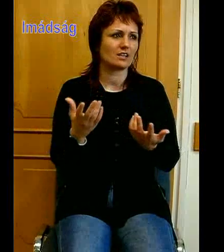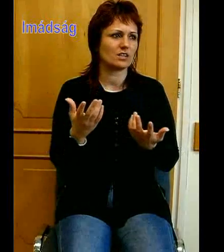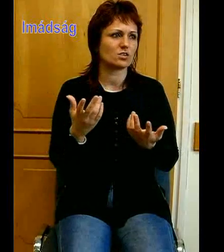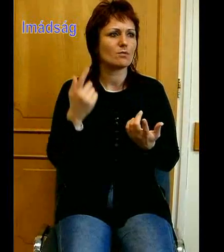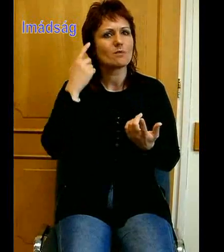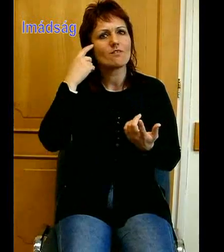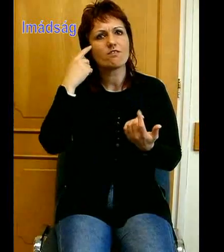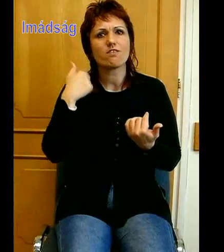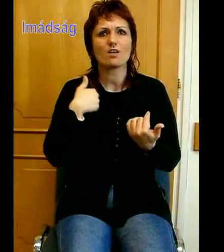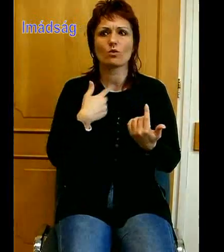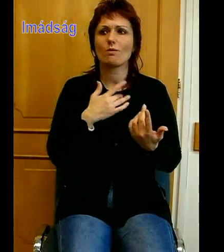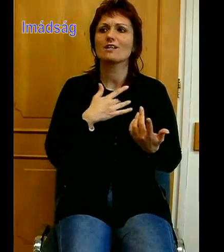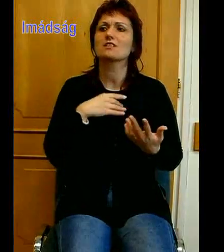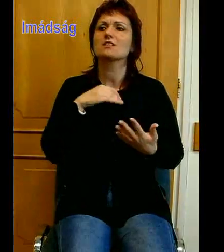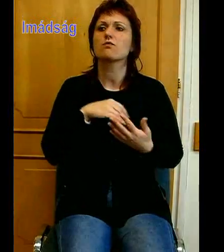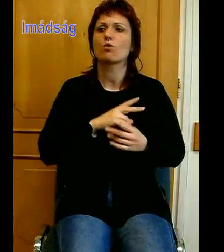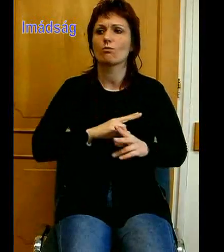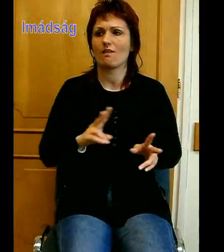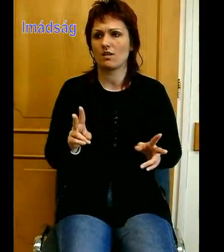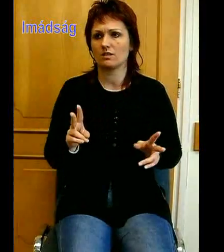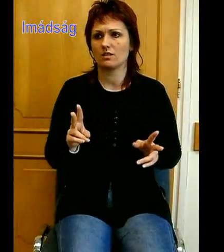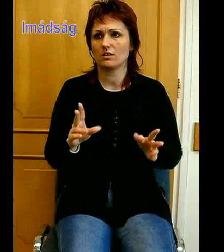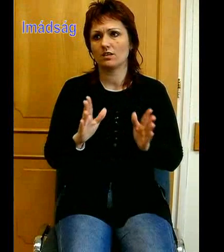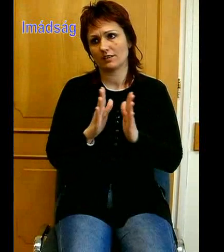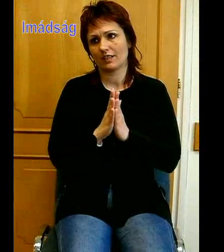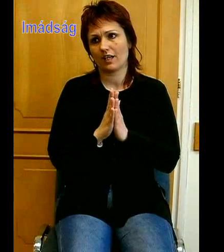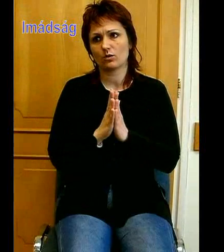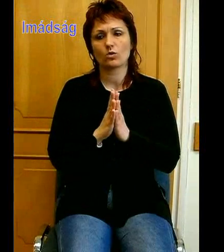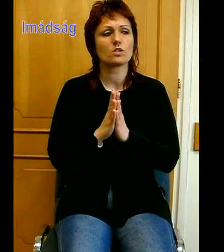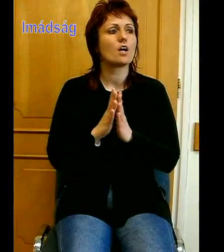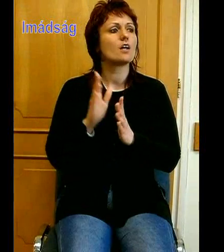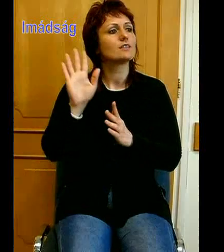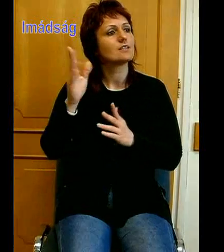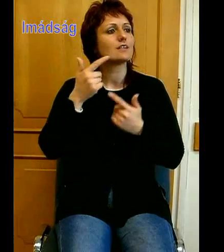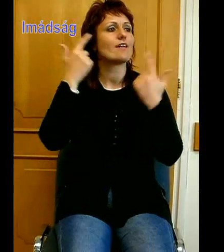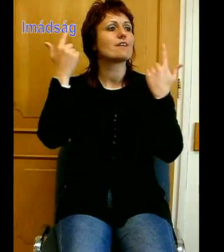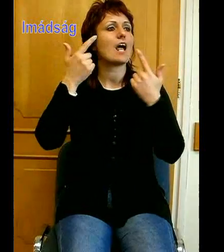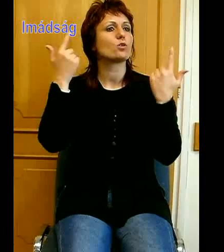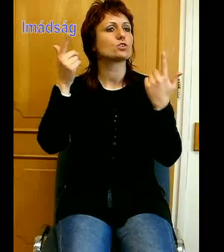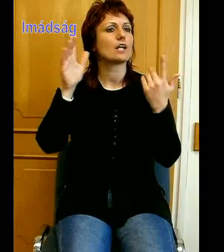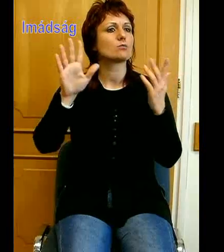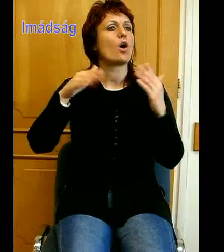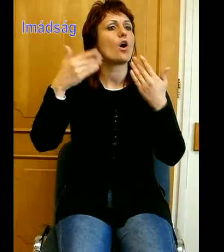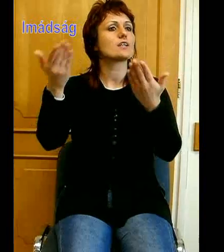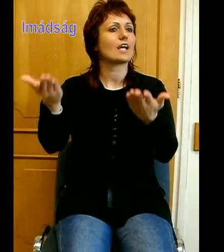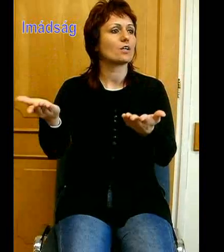Kérjünk a Te ígéd világosságába, hadd kerüljön most az életünk. És a Te szent velked mutassa meg nekünk,